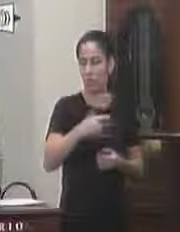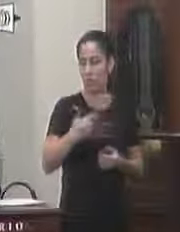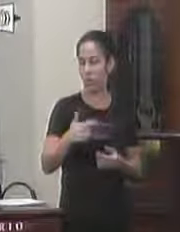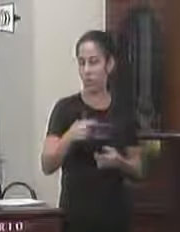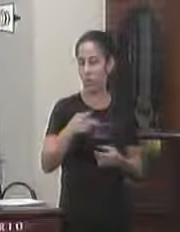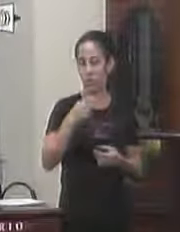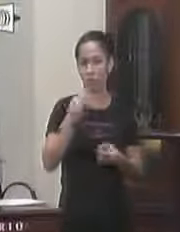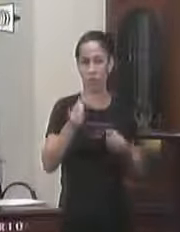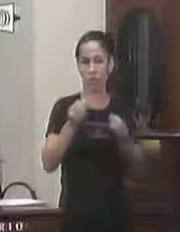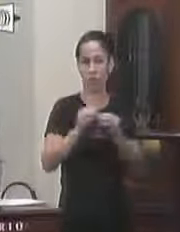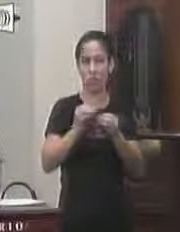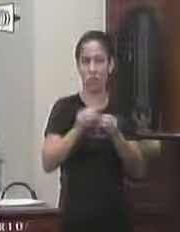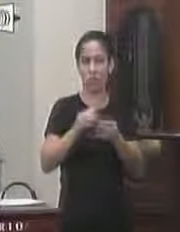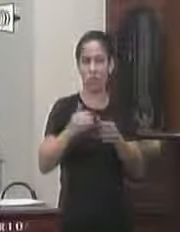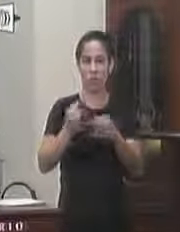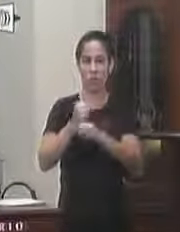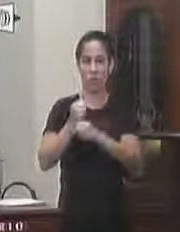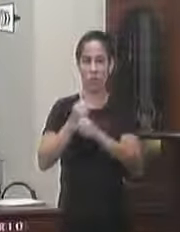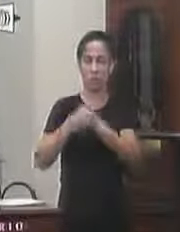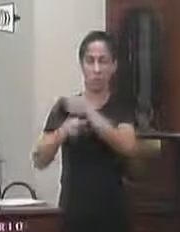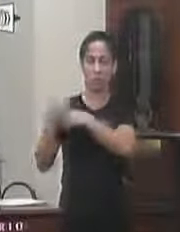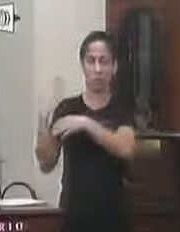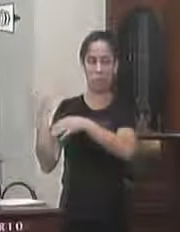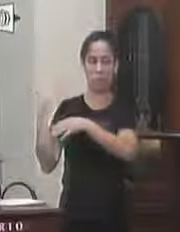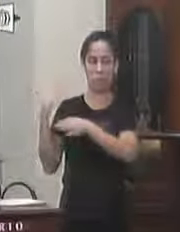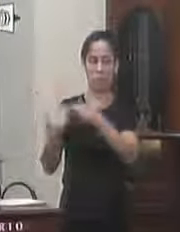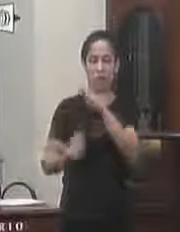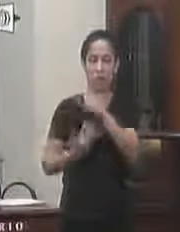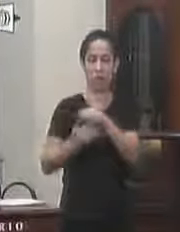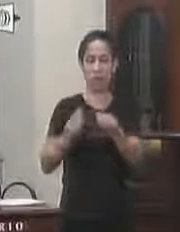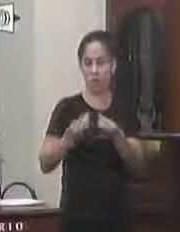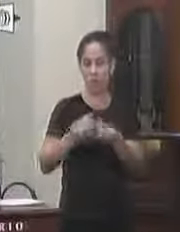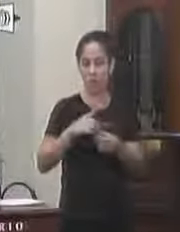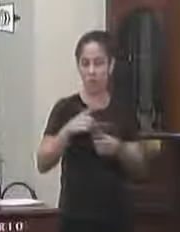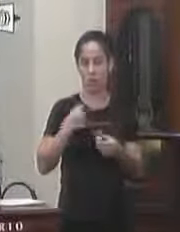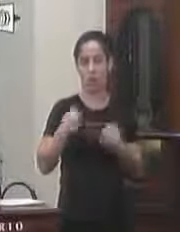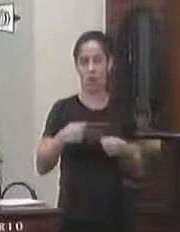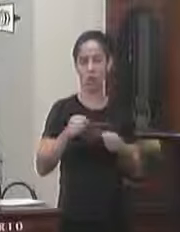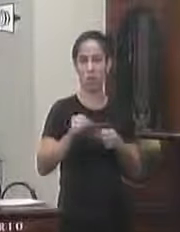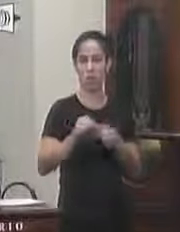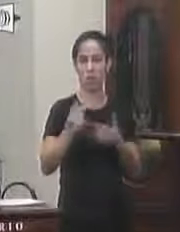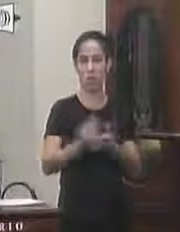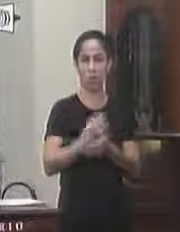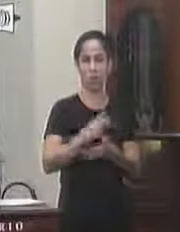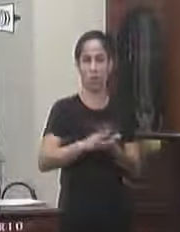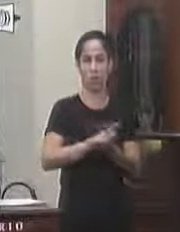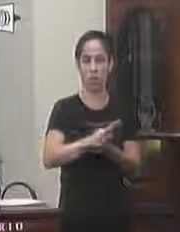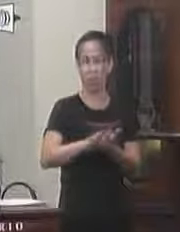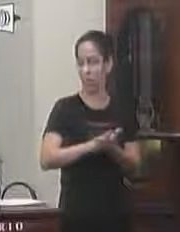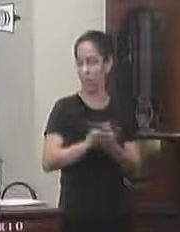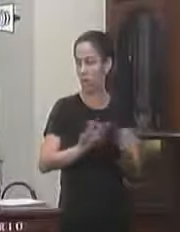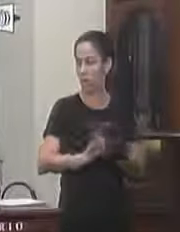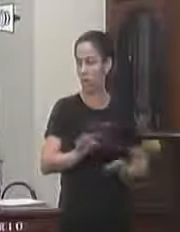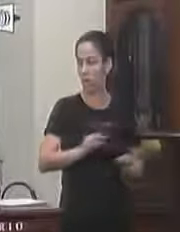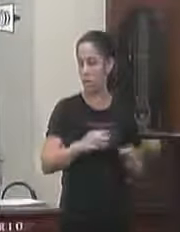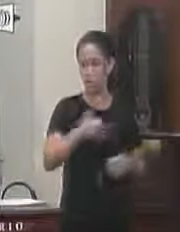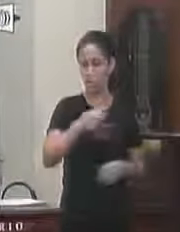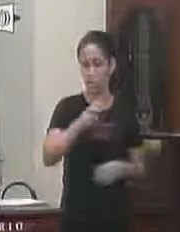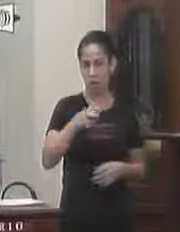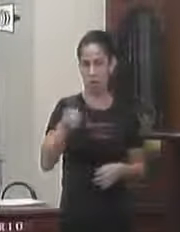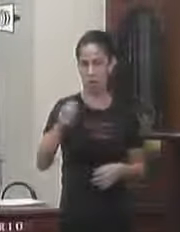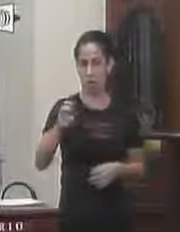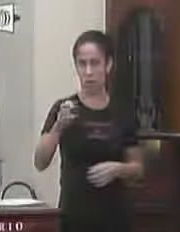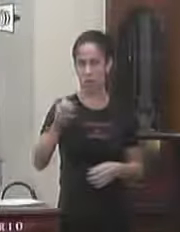funcionamento contínuo há algum tempo o atendimento do CADÚNIC entre outros serviços essenciais não está acontecendo conforme planejado que seria de 15 em 15 dias